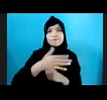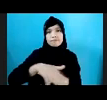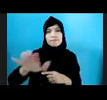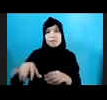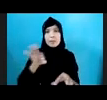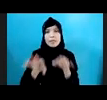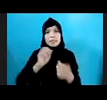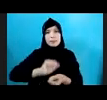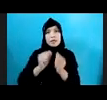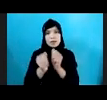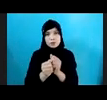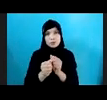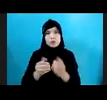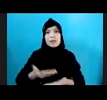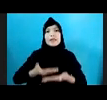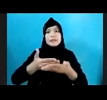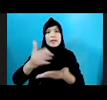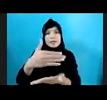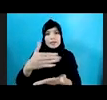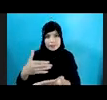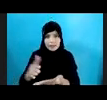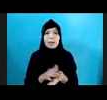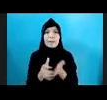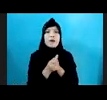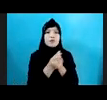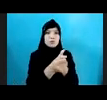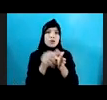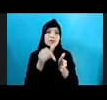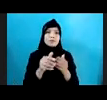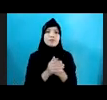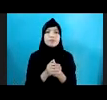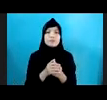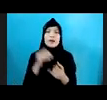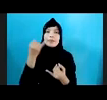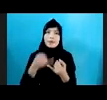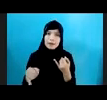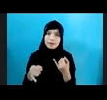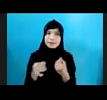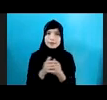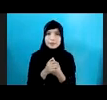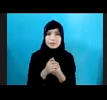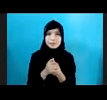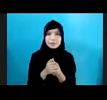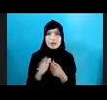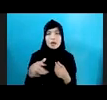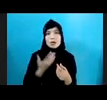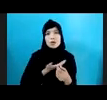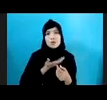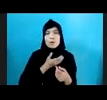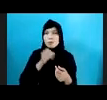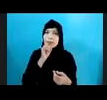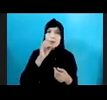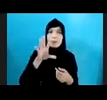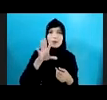Ketersediaan Data Dan Guideline Last But not least Bapak Ibu Sekalian Saya Ingin Menyampaikan